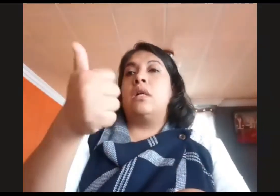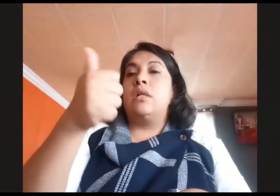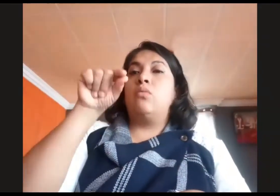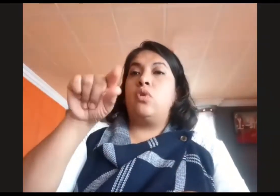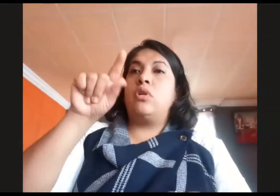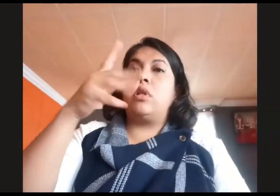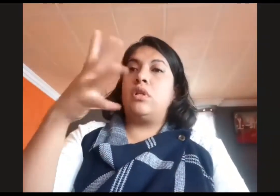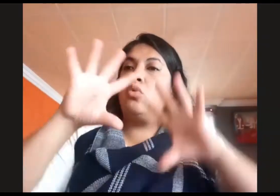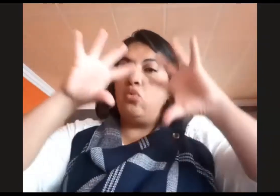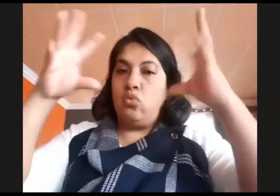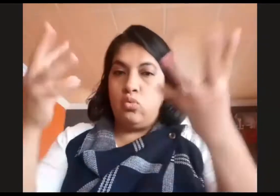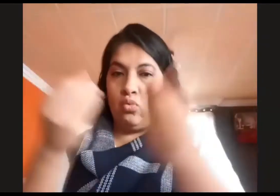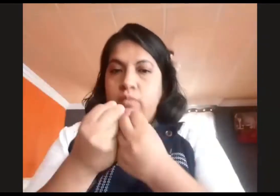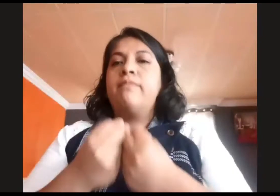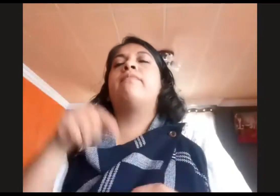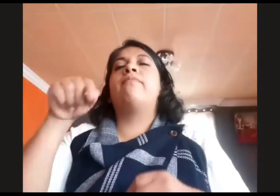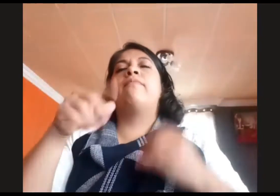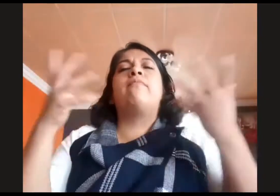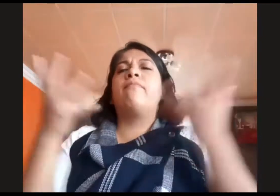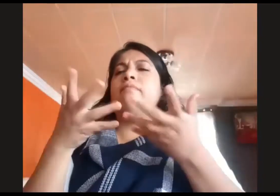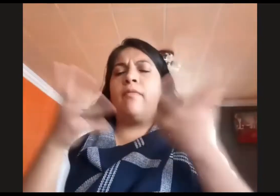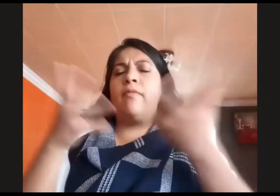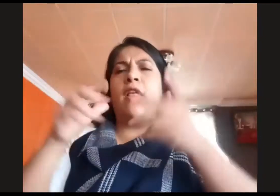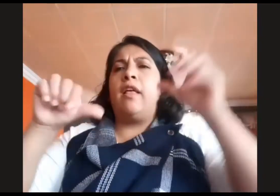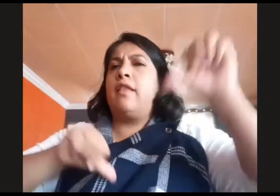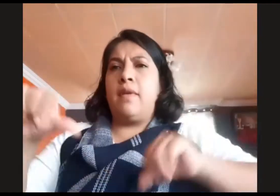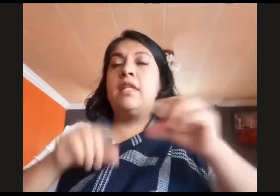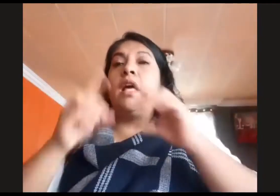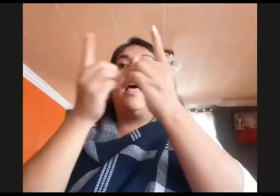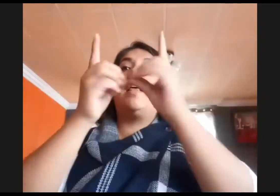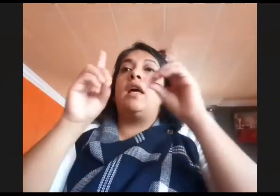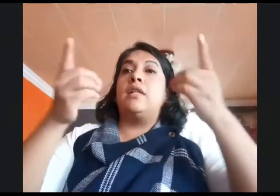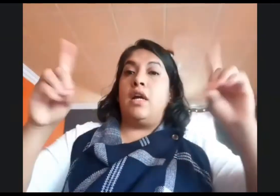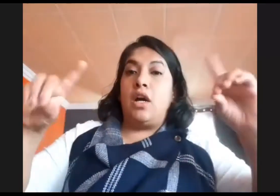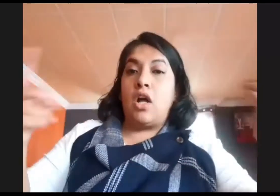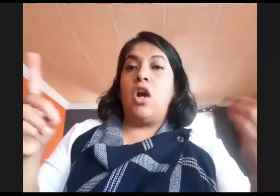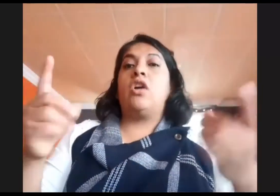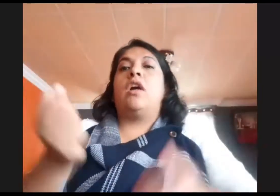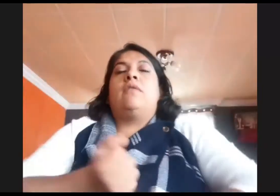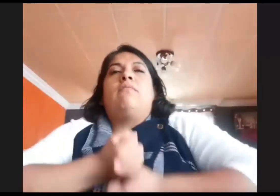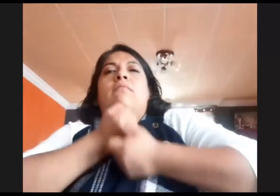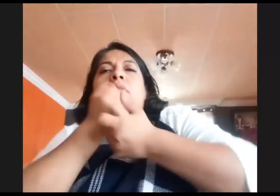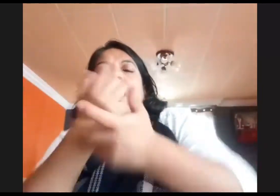perteneciente al trayecto formativo, formación para la enseñanza y el aprendizaje.